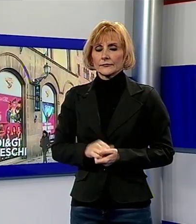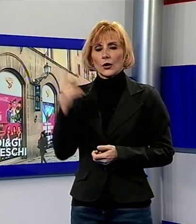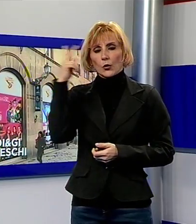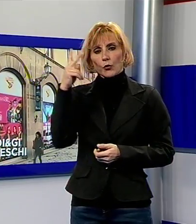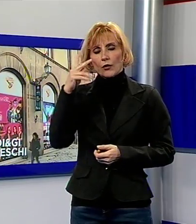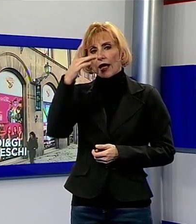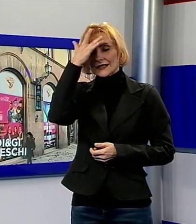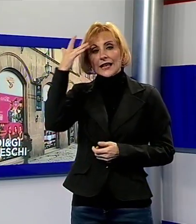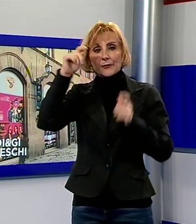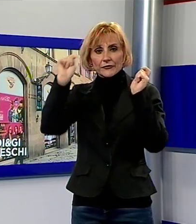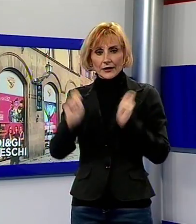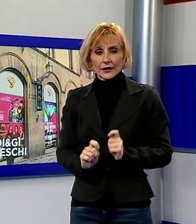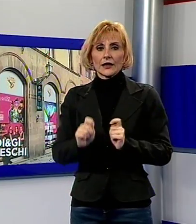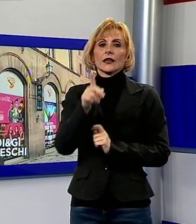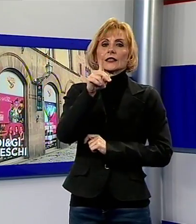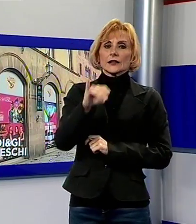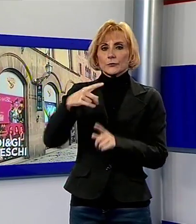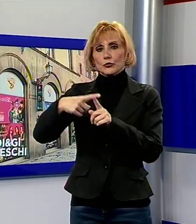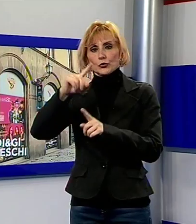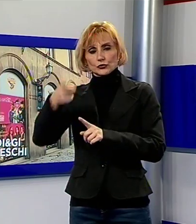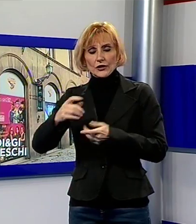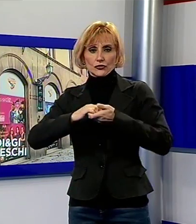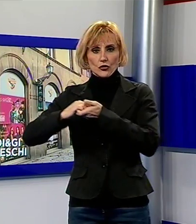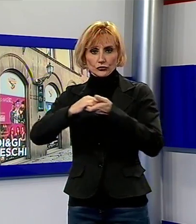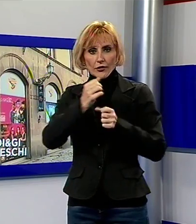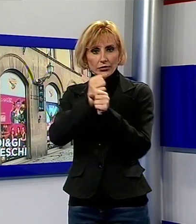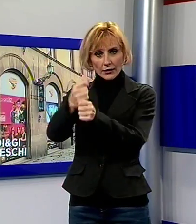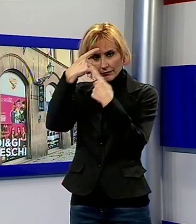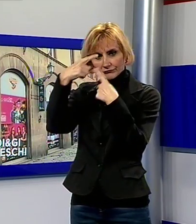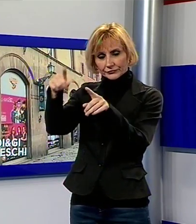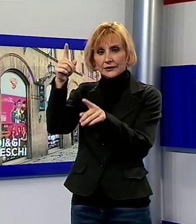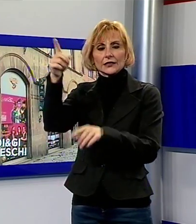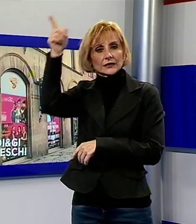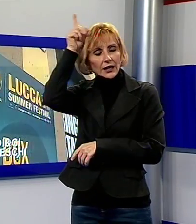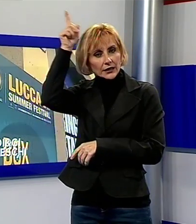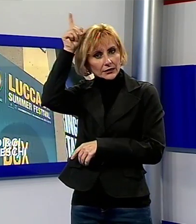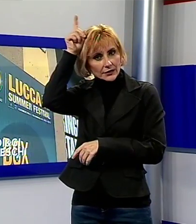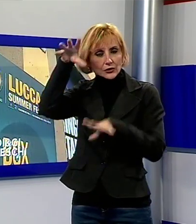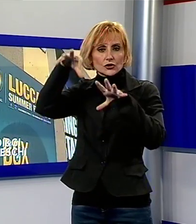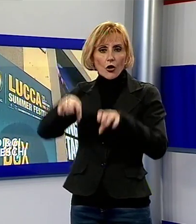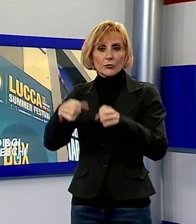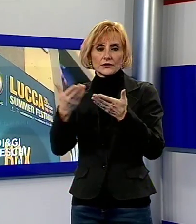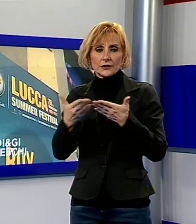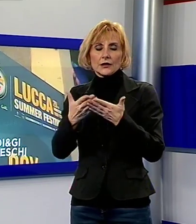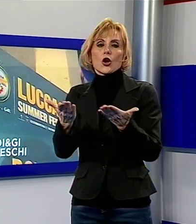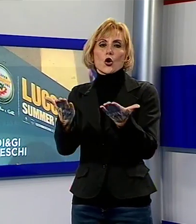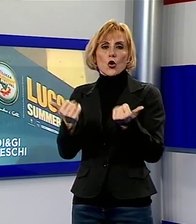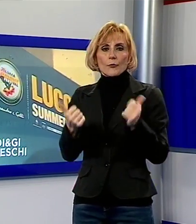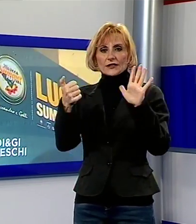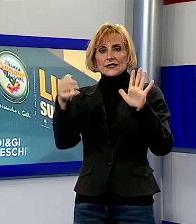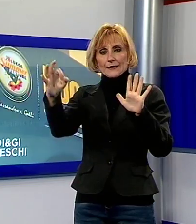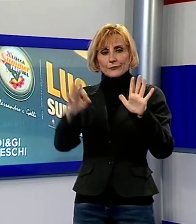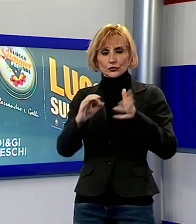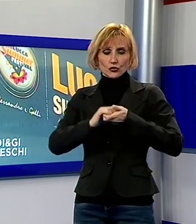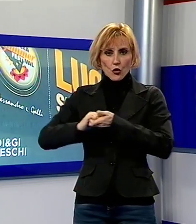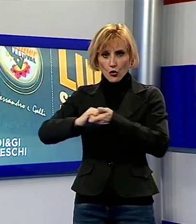Summer, la DNG passa ai tedeschi, la CTS Event Team multinazionale degli spettacoli, acquisisce il 60% della società che